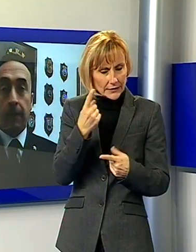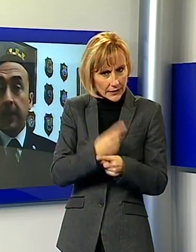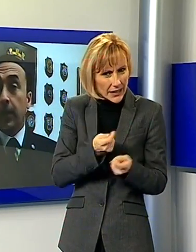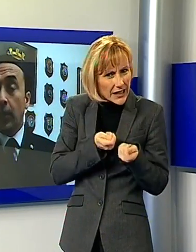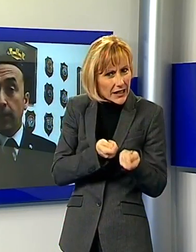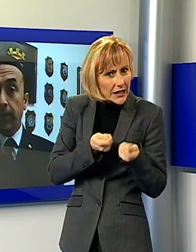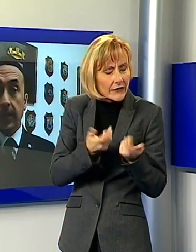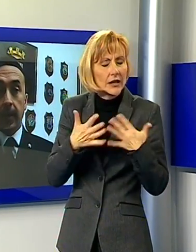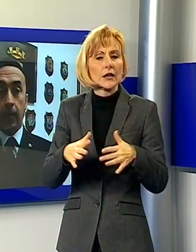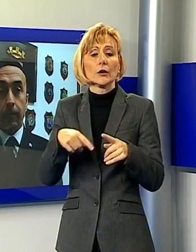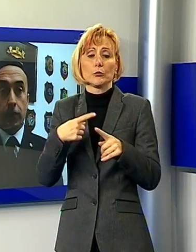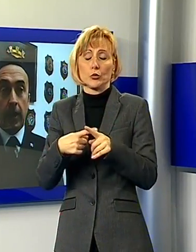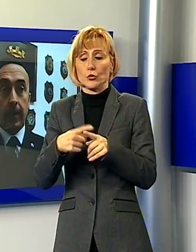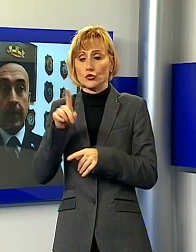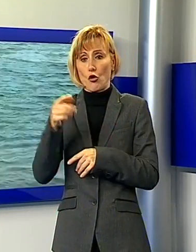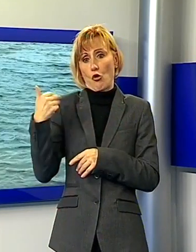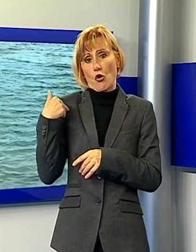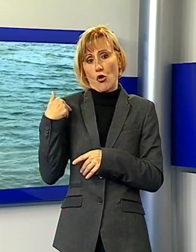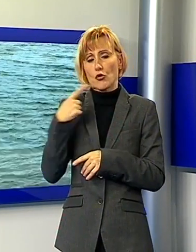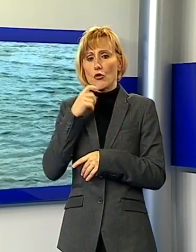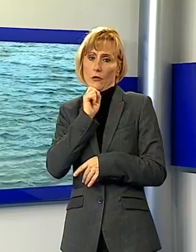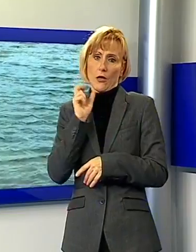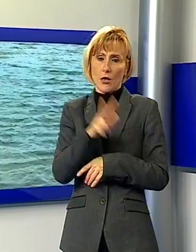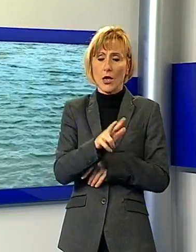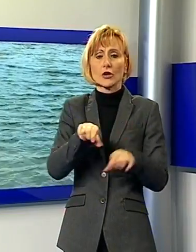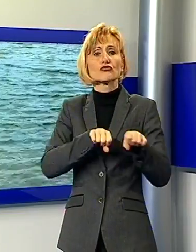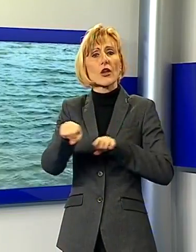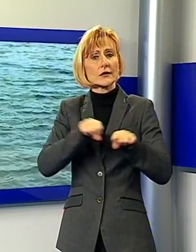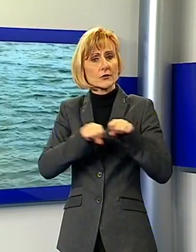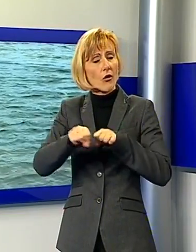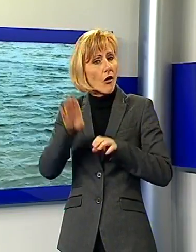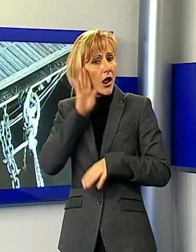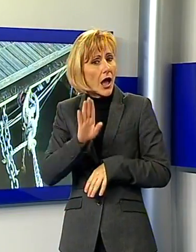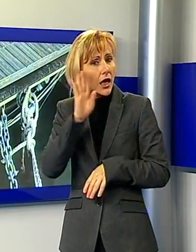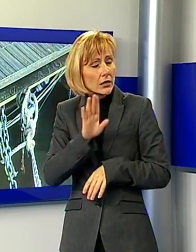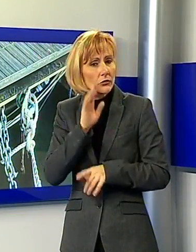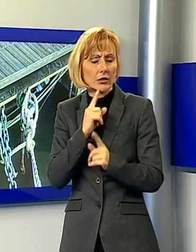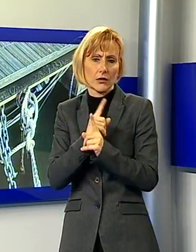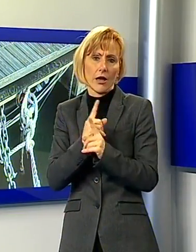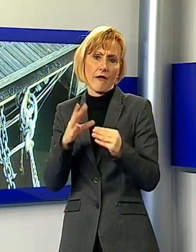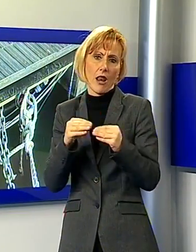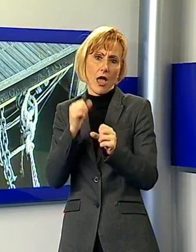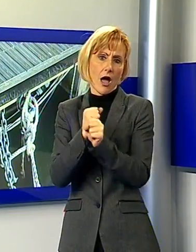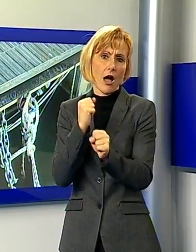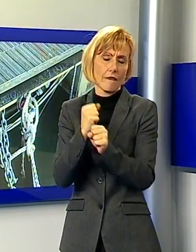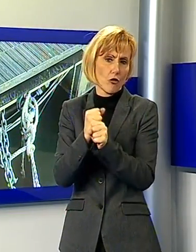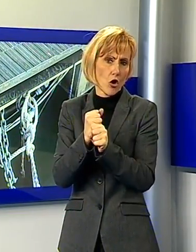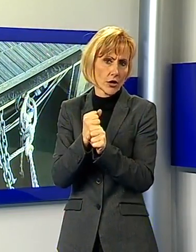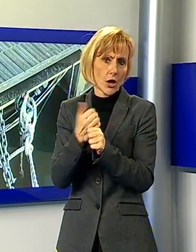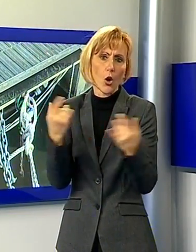fatta anche una diffida ufficiale quindi al gestore per cercare di porre in essere tutte quelle misure che sono necessarie